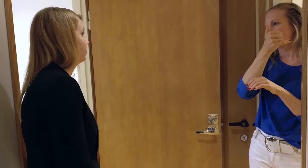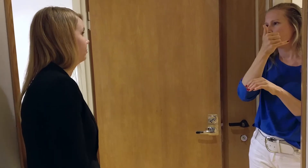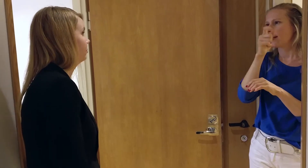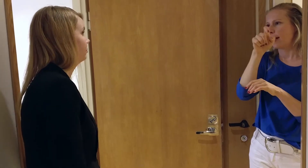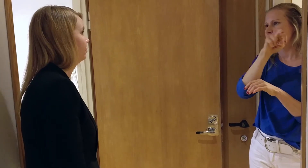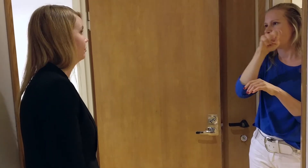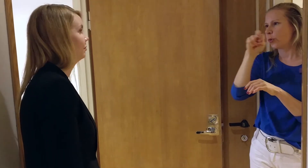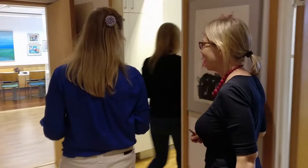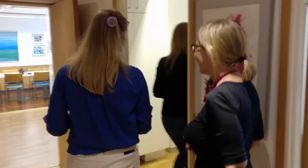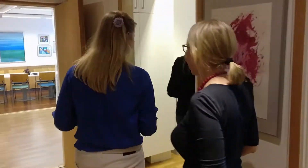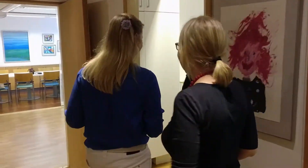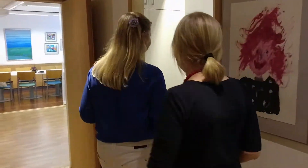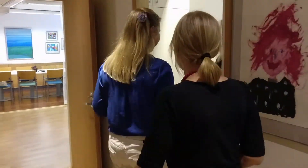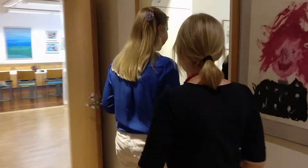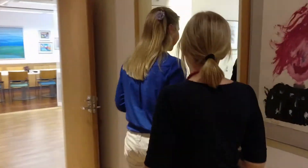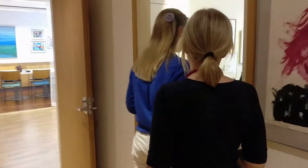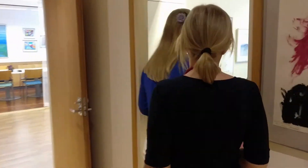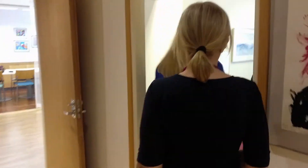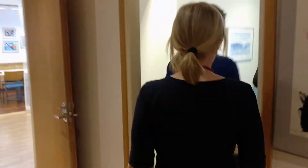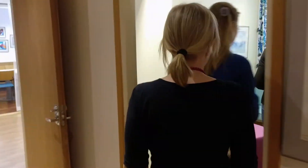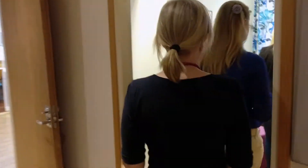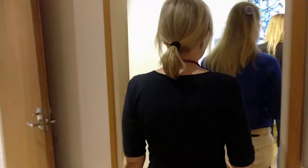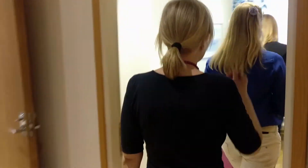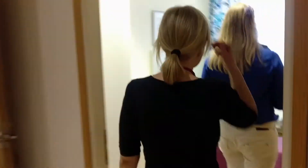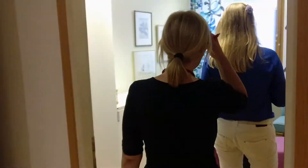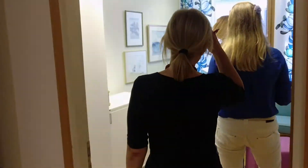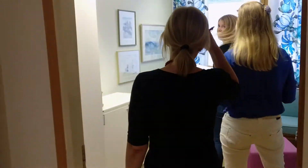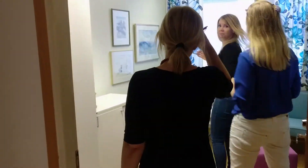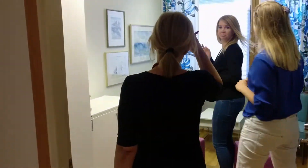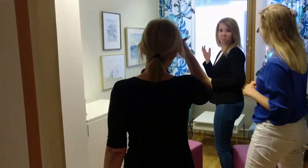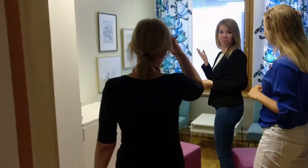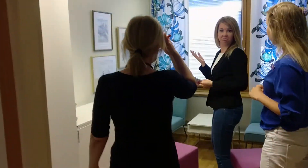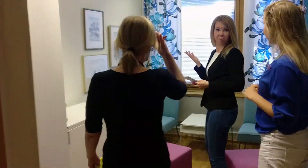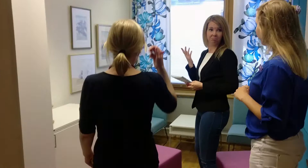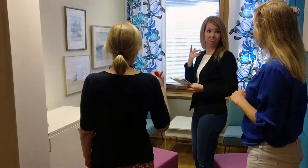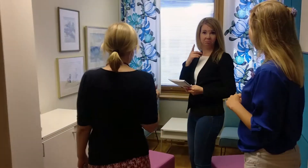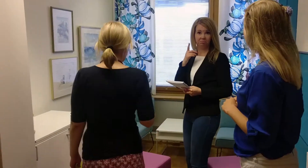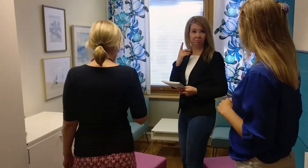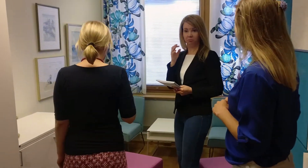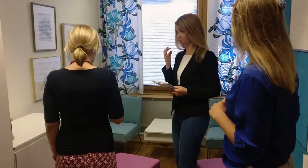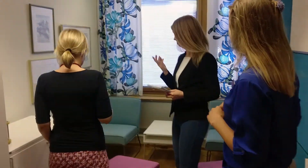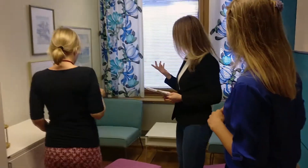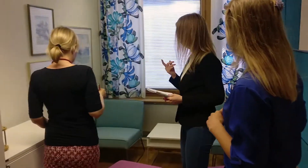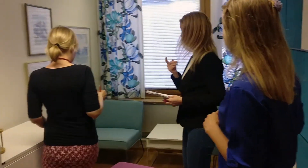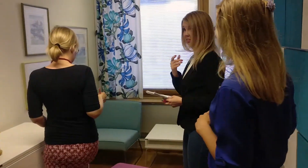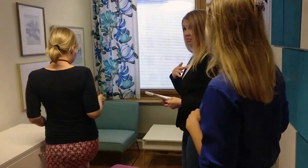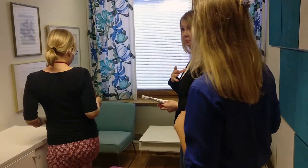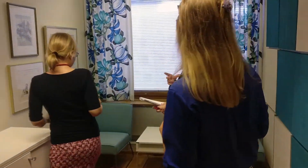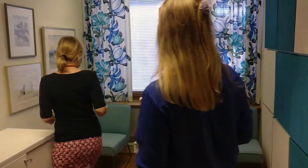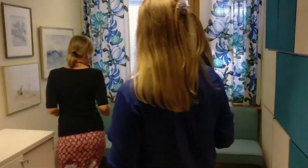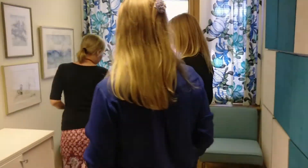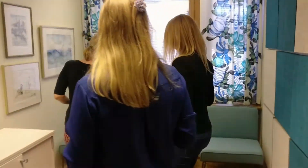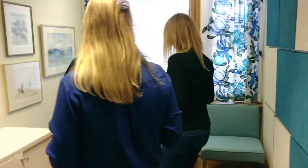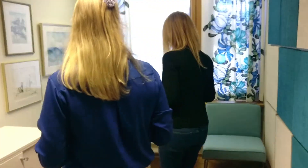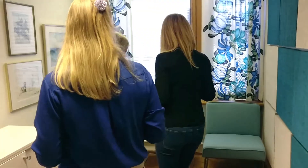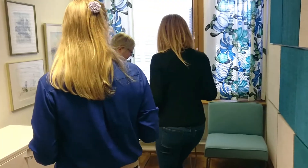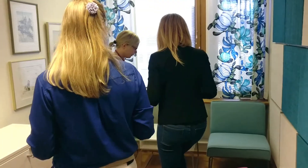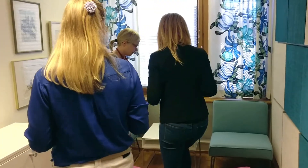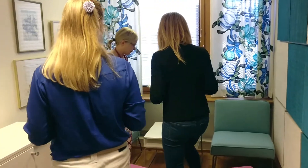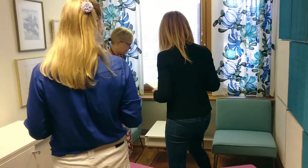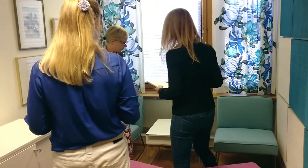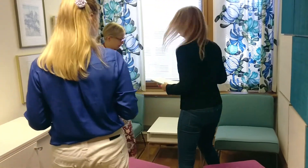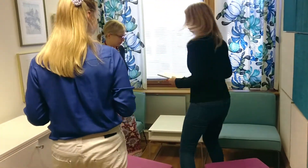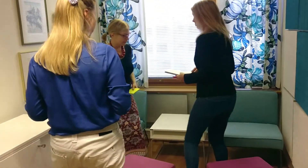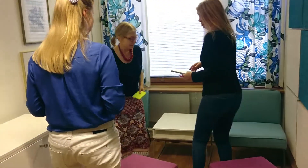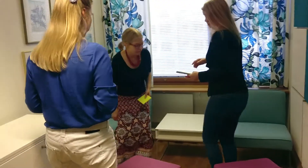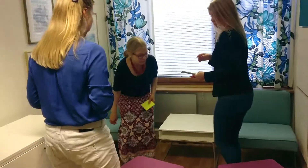se, että tulkkipalvelu on ilmaista Suomessa. Suomessa on hyvä tilanne. Ja minulla on itse asiassa kolme päätöstä. Minulla